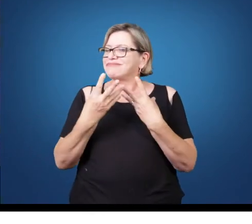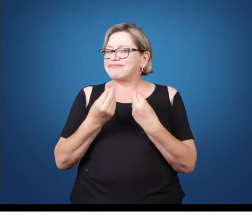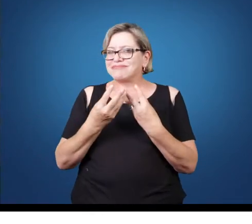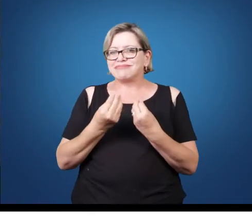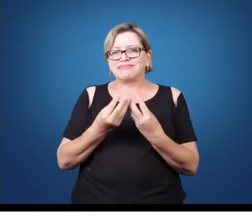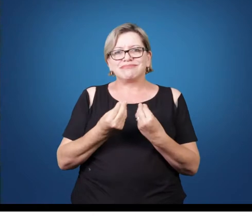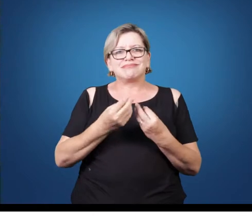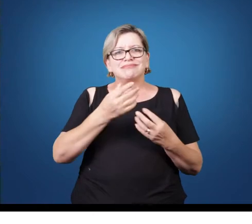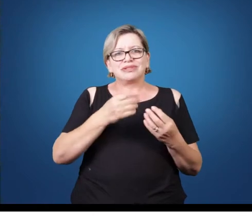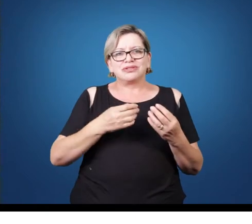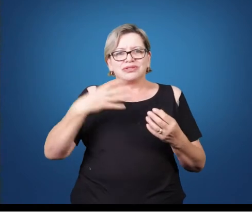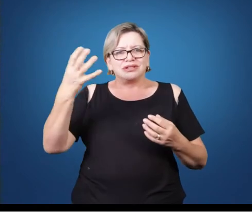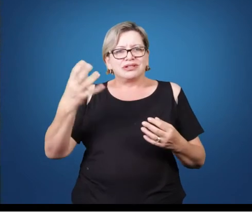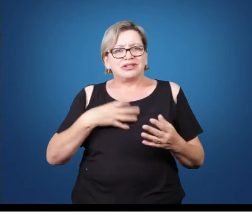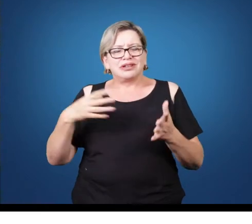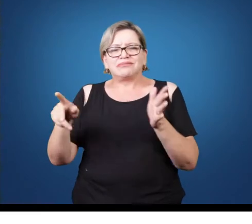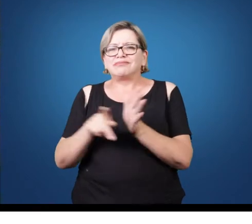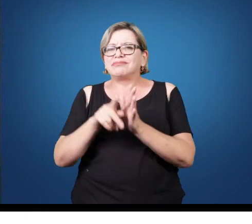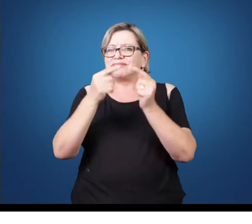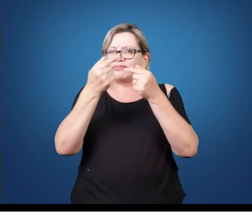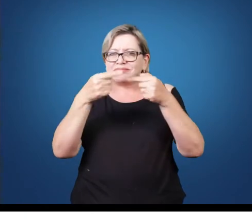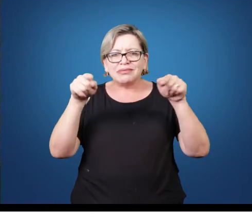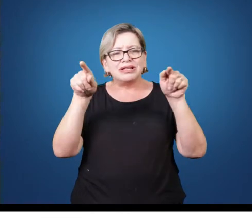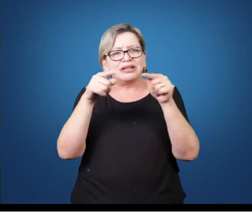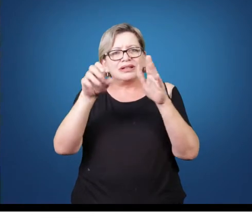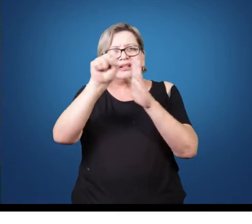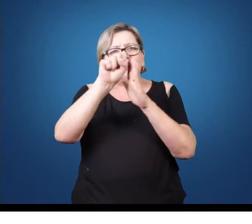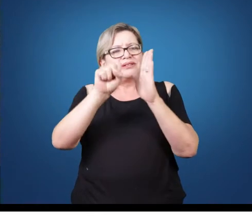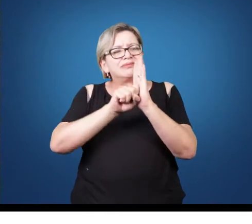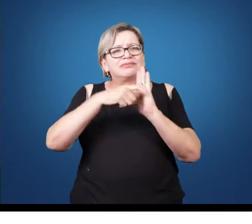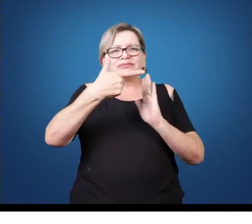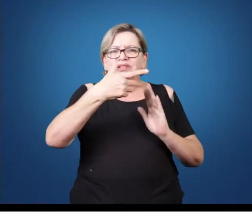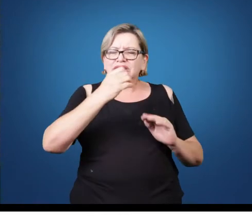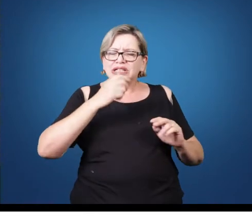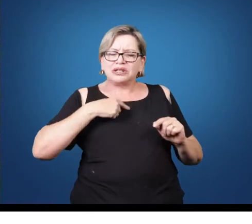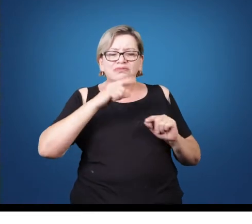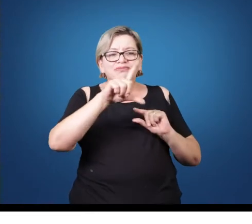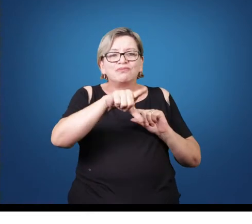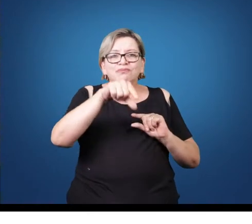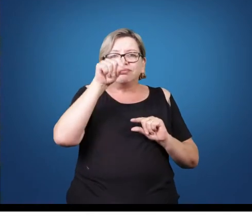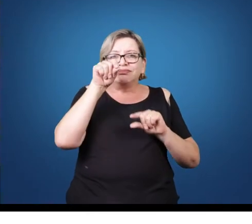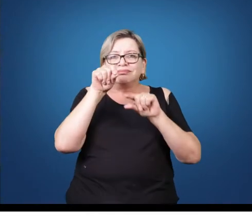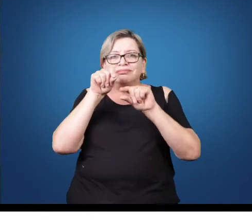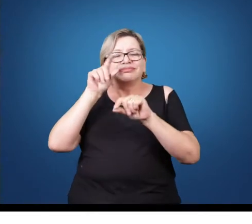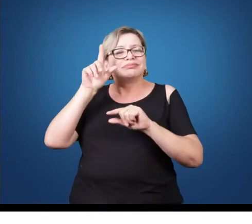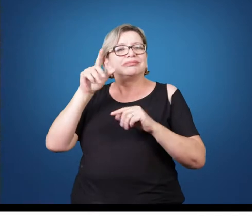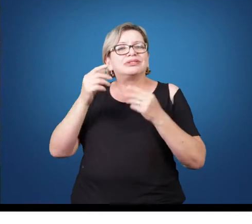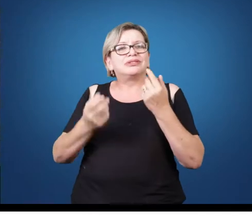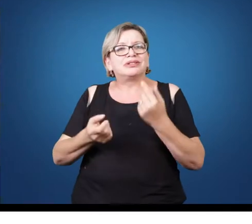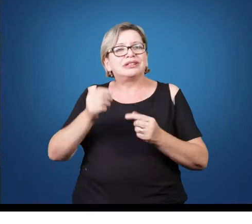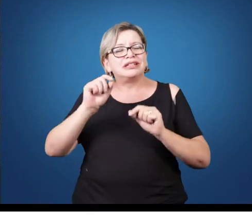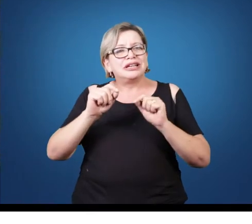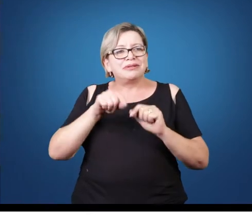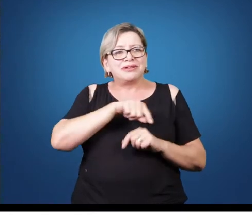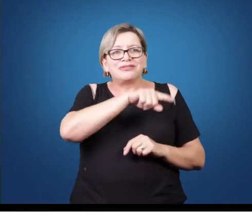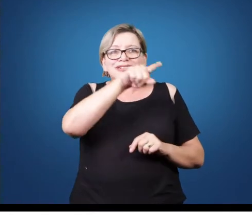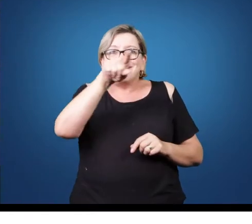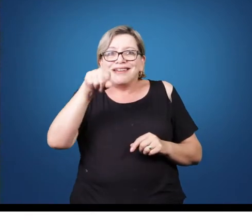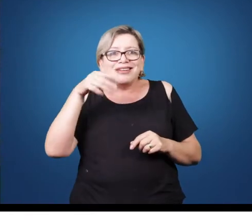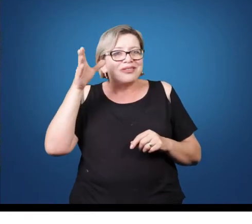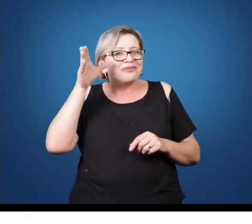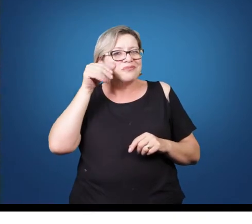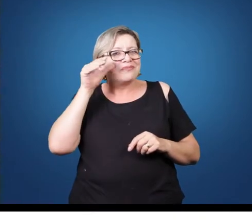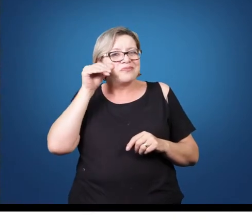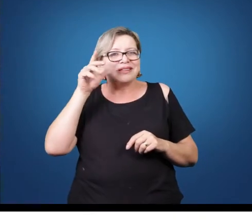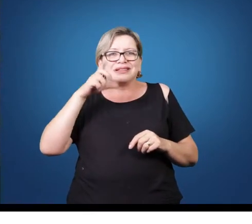há muitos modos de compor produzidos no século XX, e escolhi alguns aqui para falar, para gerar uma curiosidade, uma fala